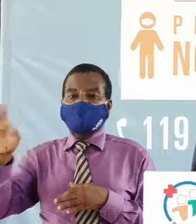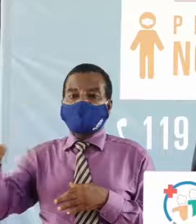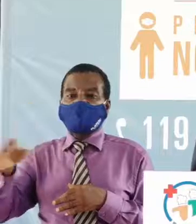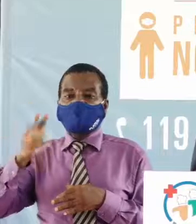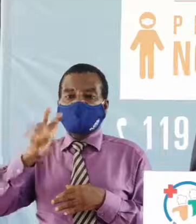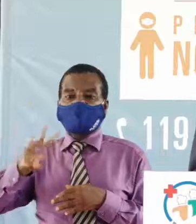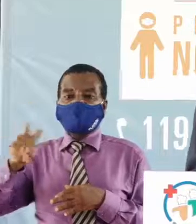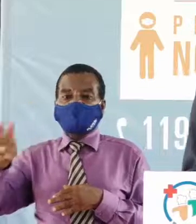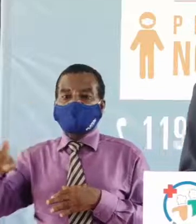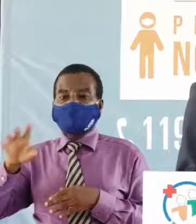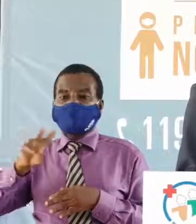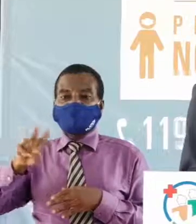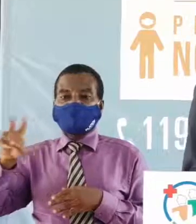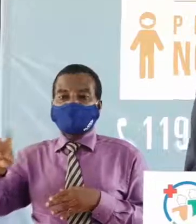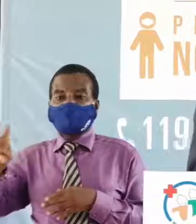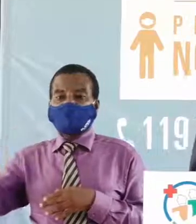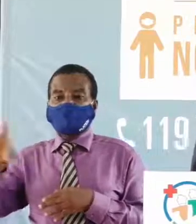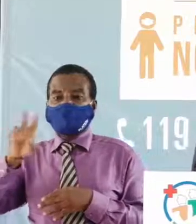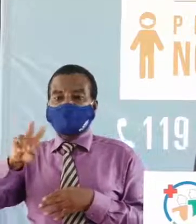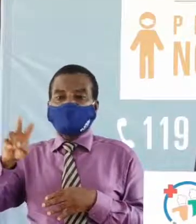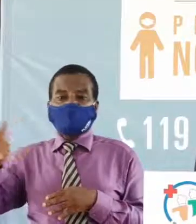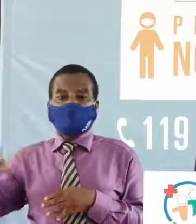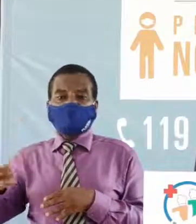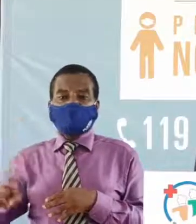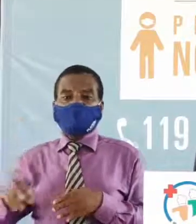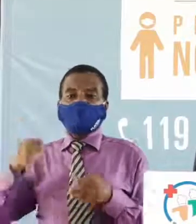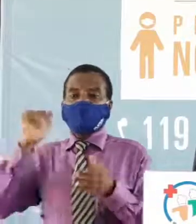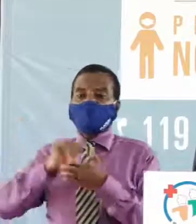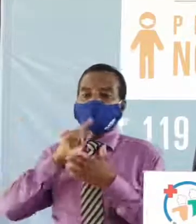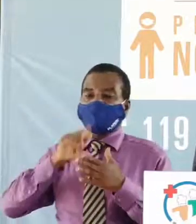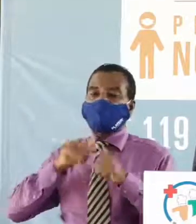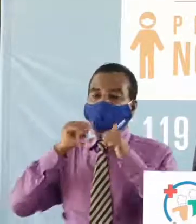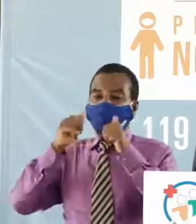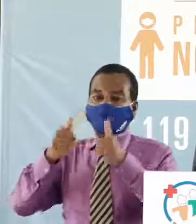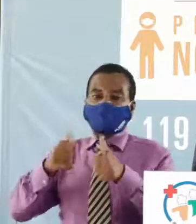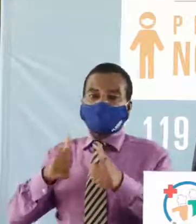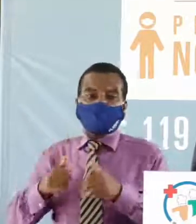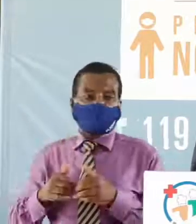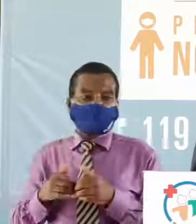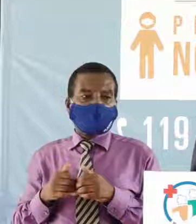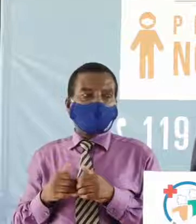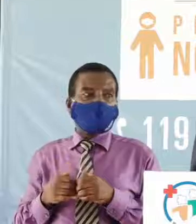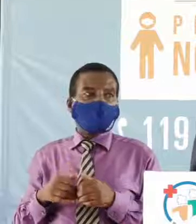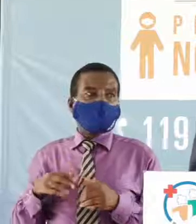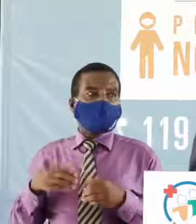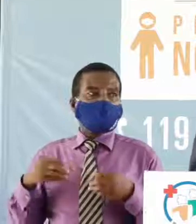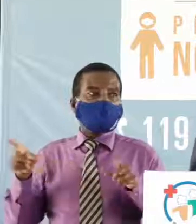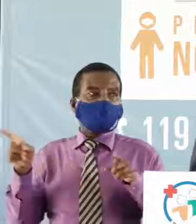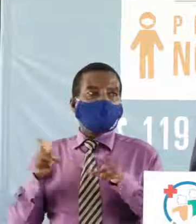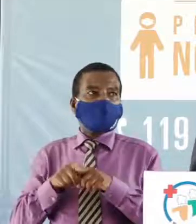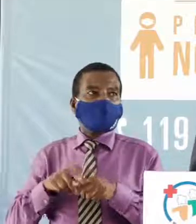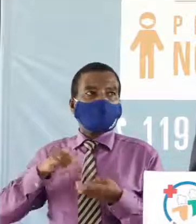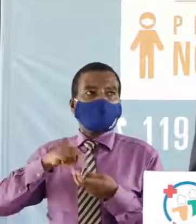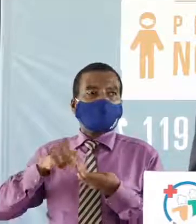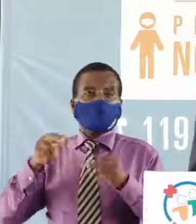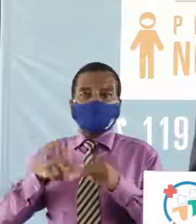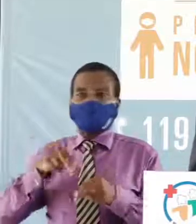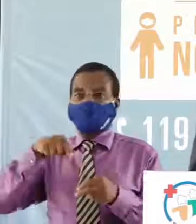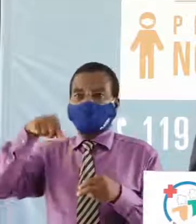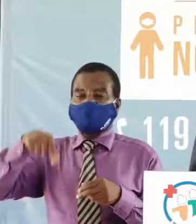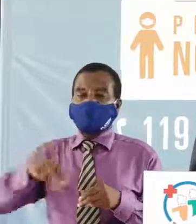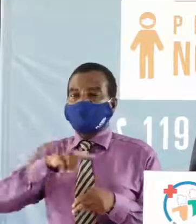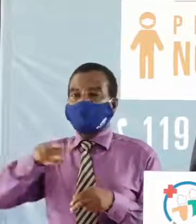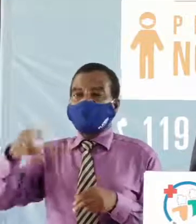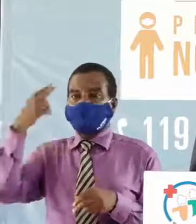22 de SMS gratuit 113 13 66 et bien entendu le numéro que vous connaissez